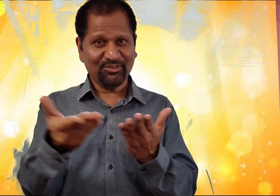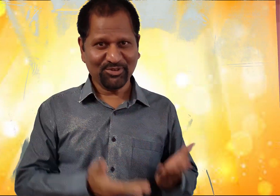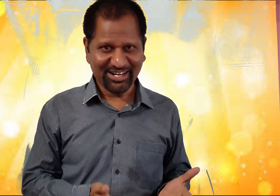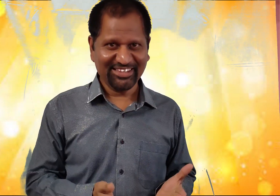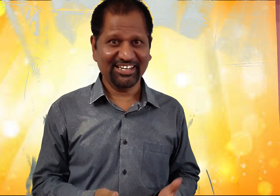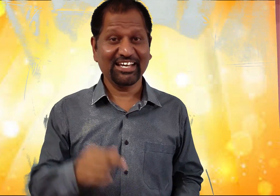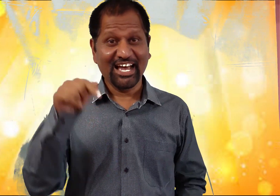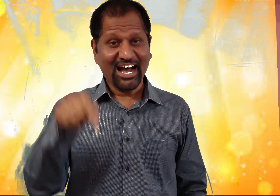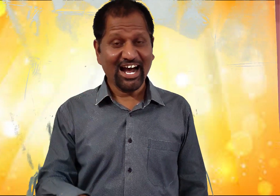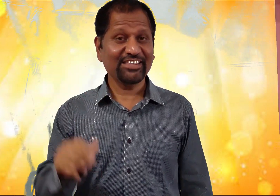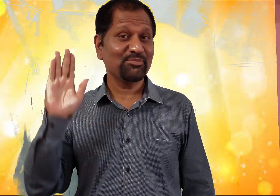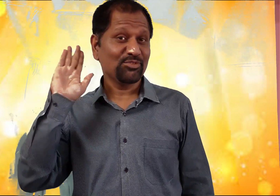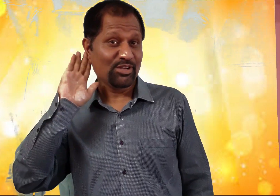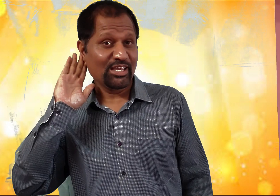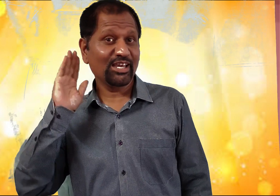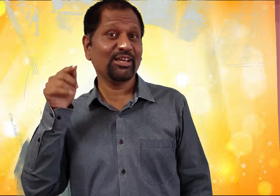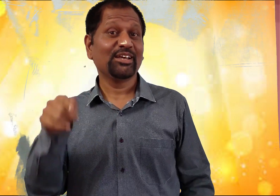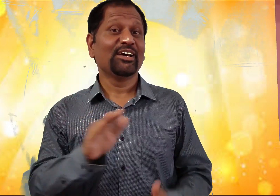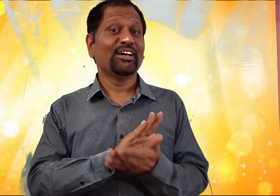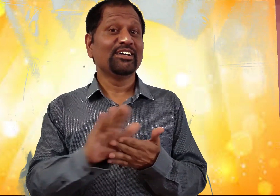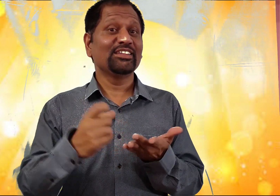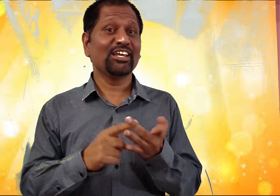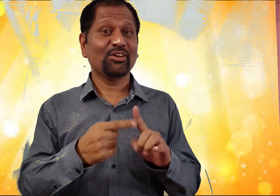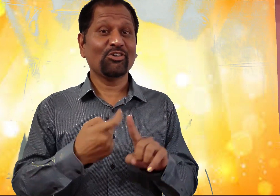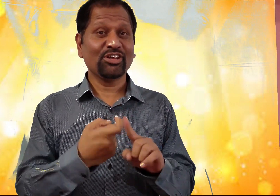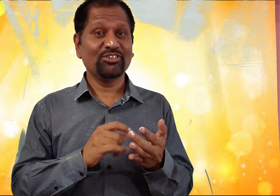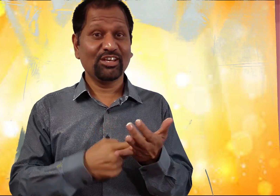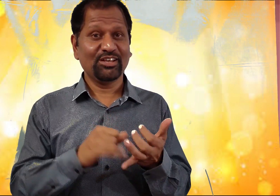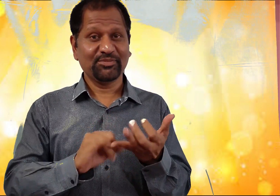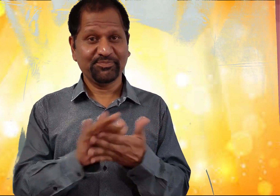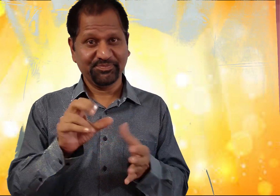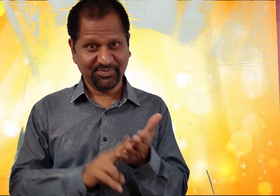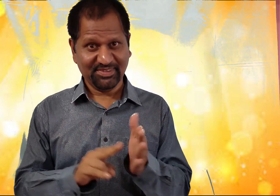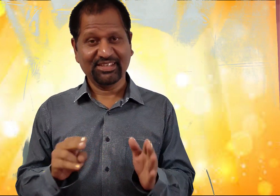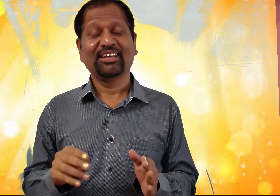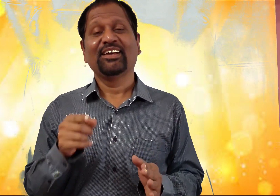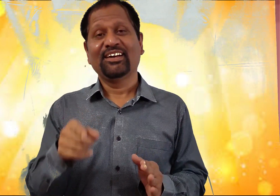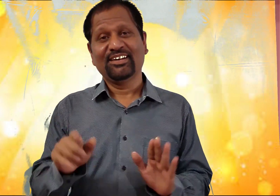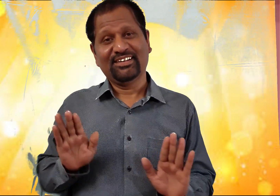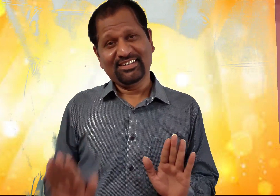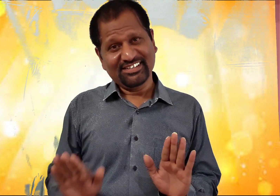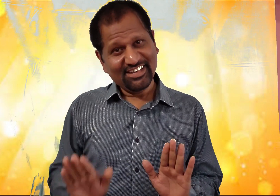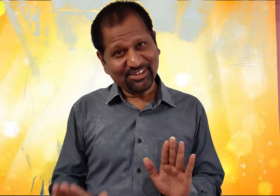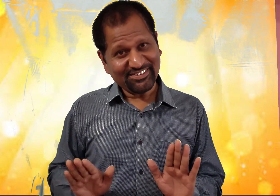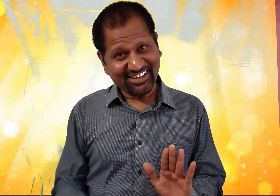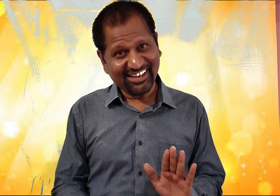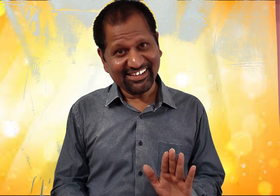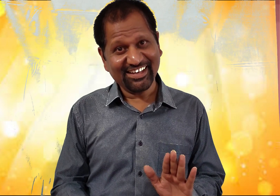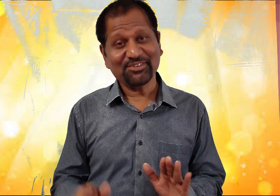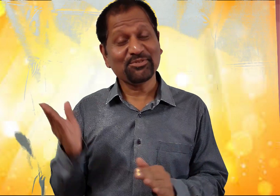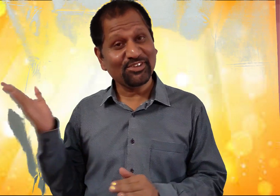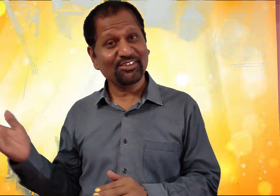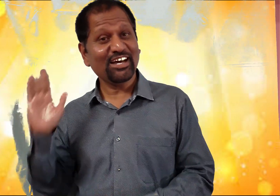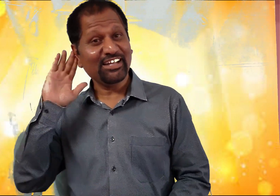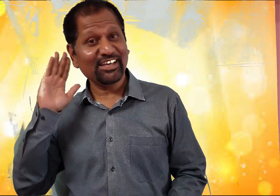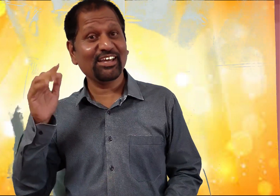आपका स्वारत है आज हम सुनेंगे रितिक रोशन जी यह उन्दस अंकेत